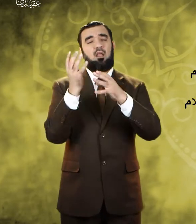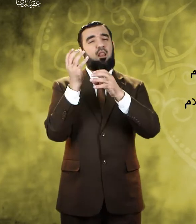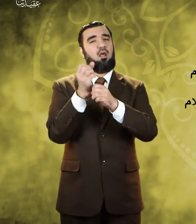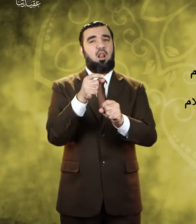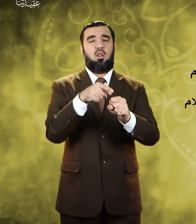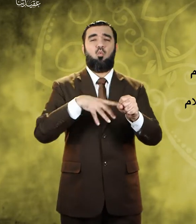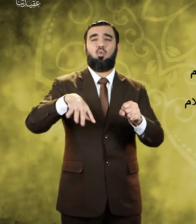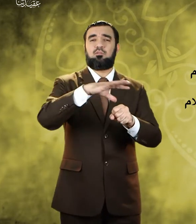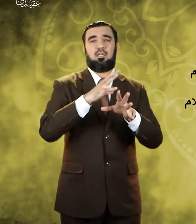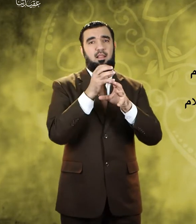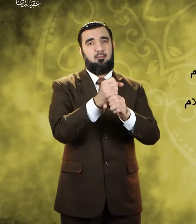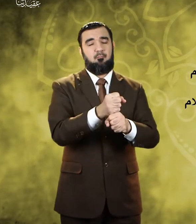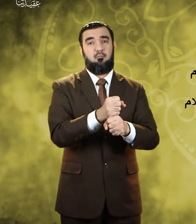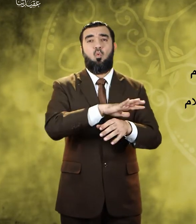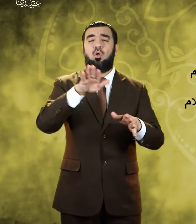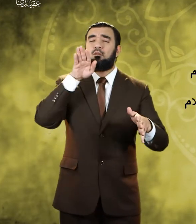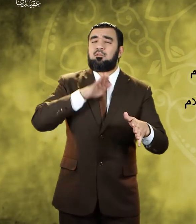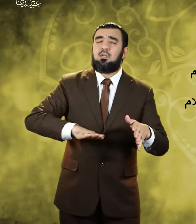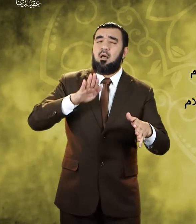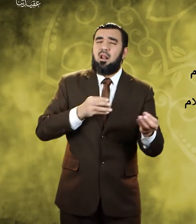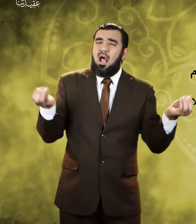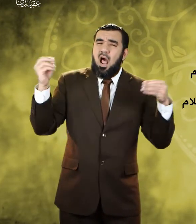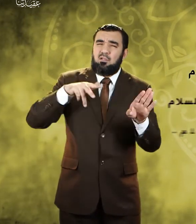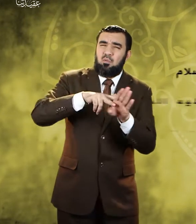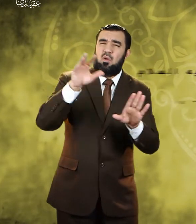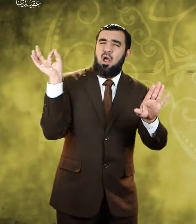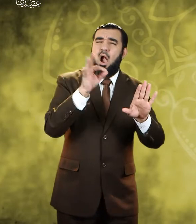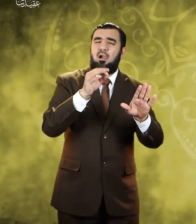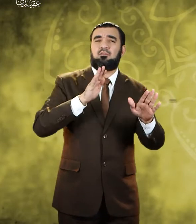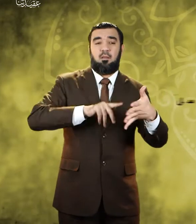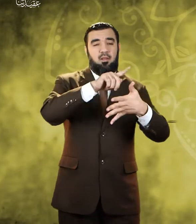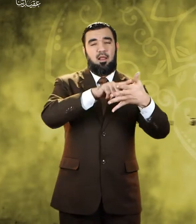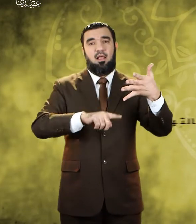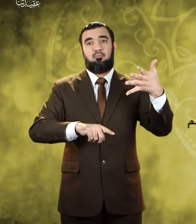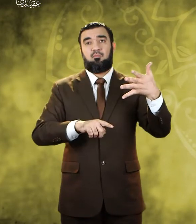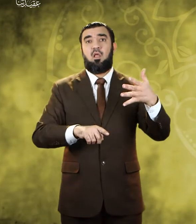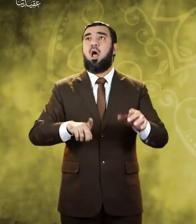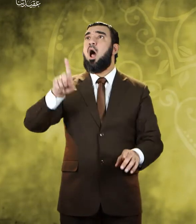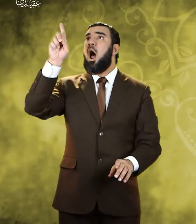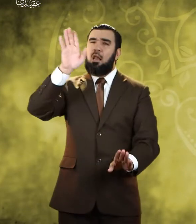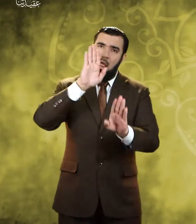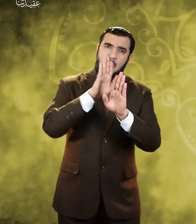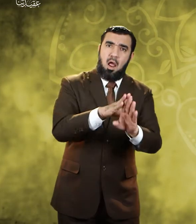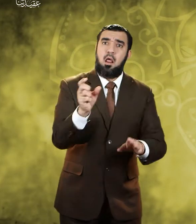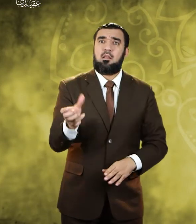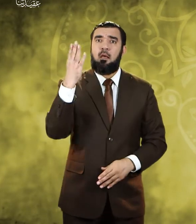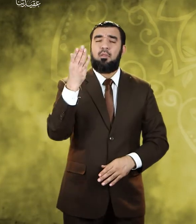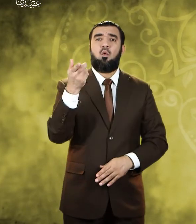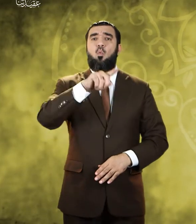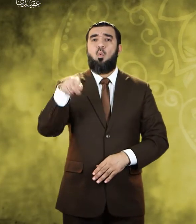ومحمد صلى الله عليه وسلم أيض الله تعالى الأنبياء والرسل